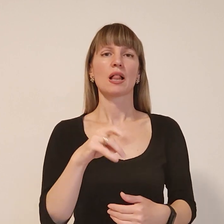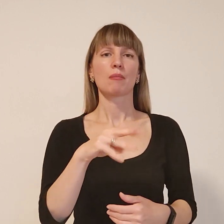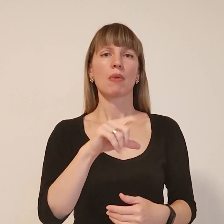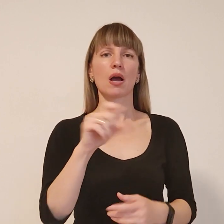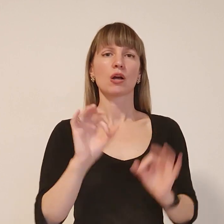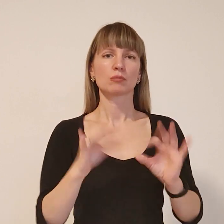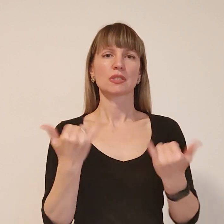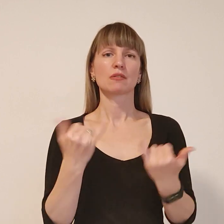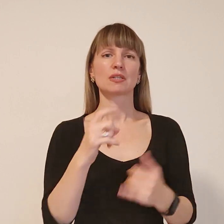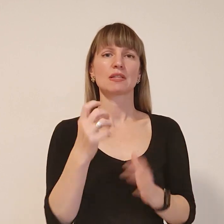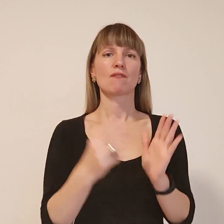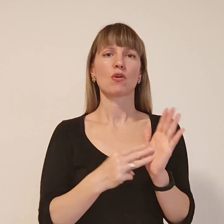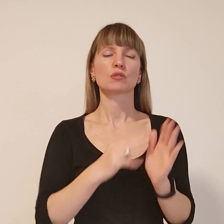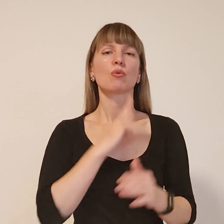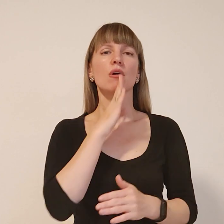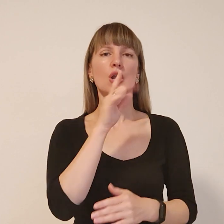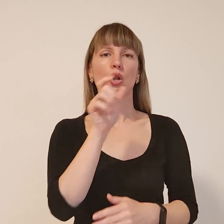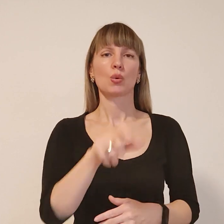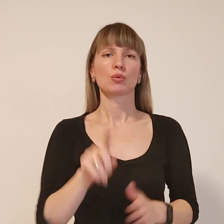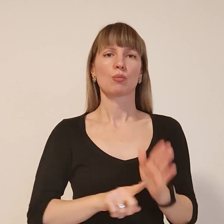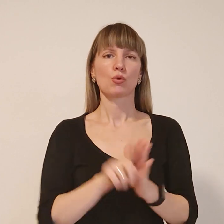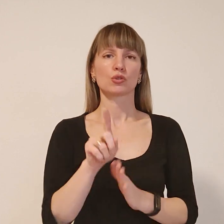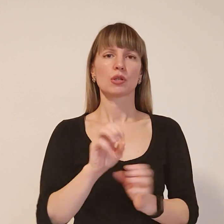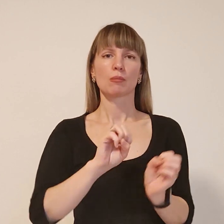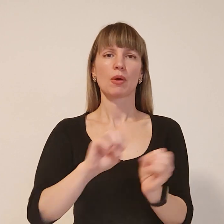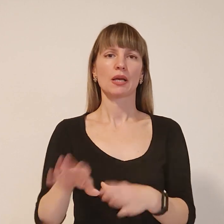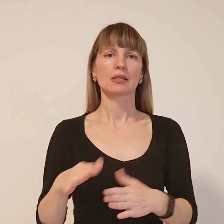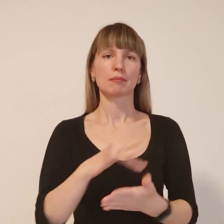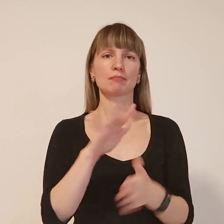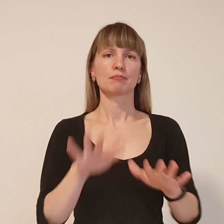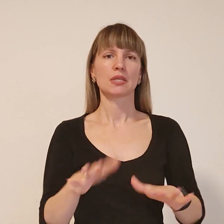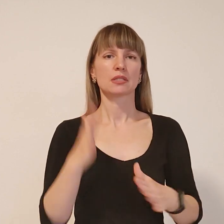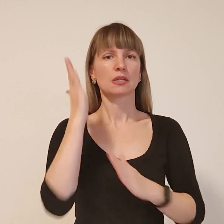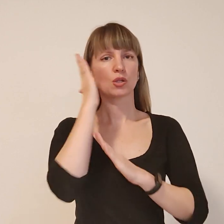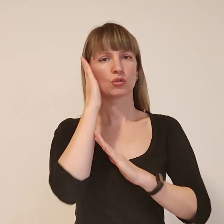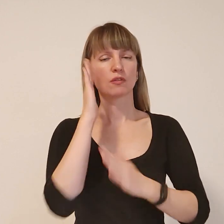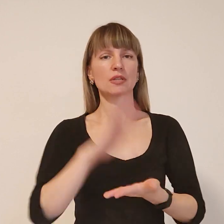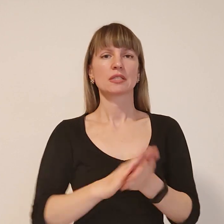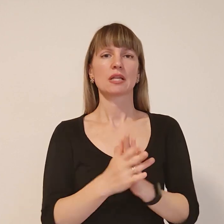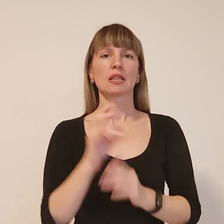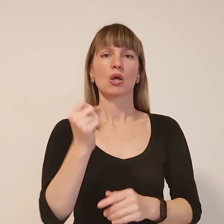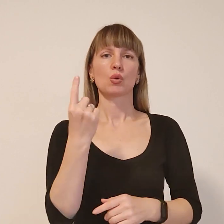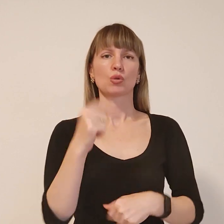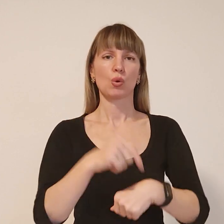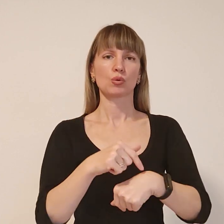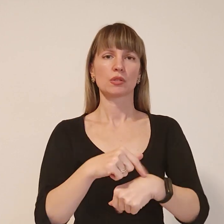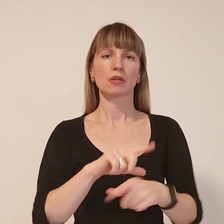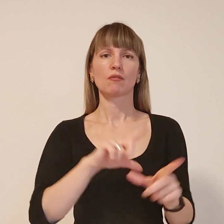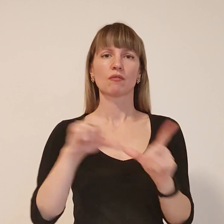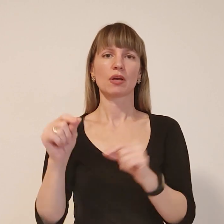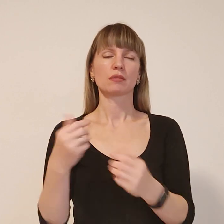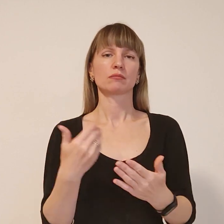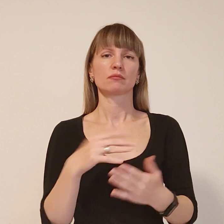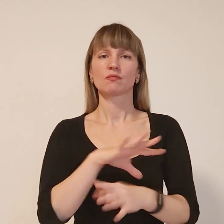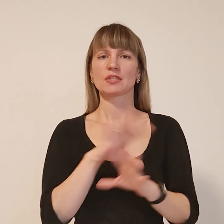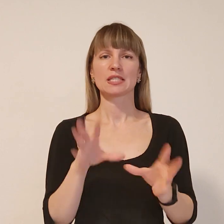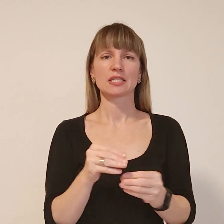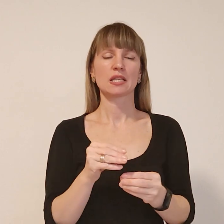сьогодні з 8-ї години ранку люди почали покидати місце ночівлі. Станом на 11-ту годину виїхали майже всі. Здебільшого